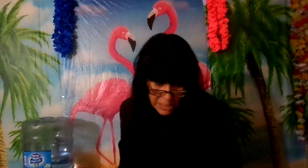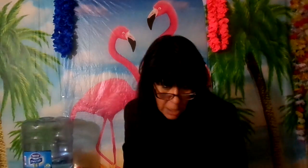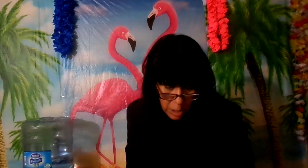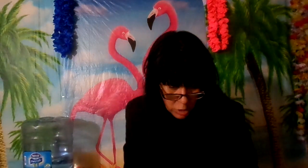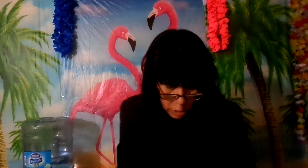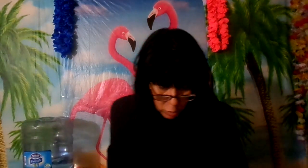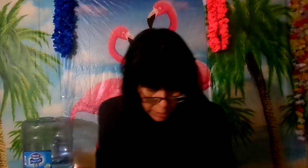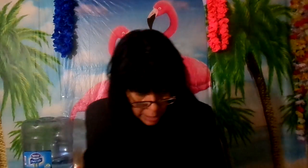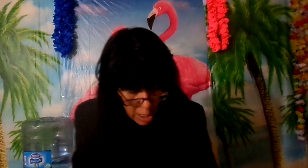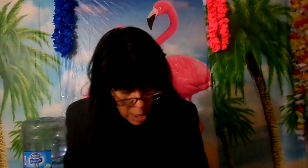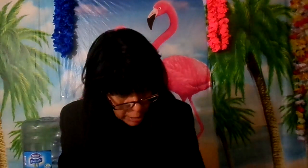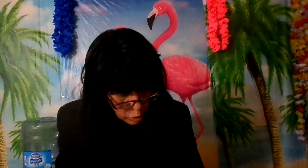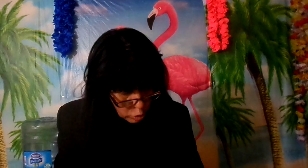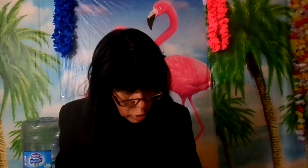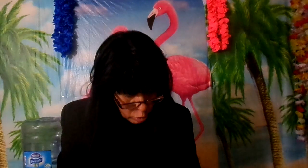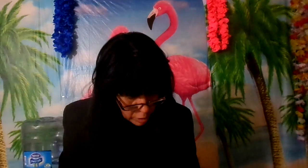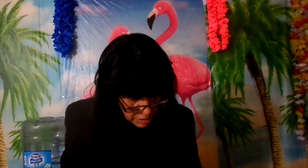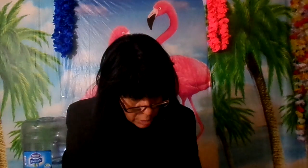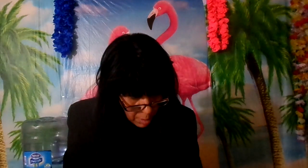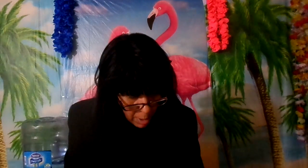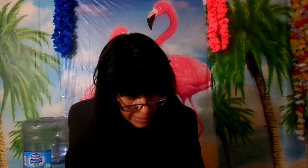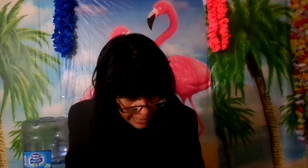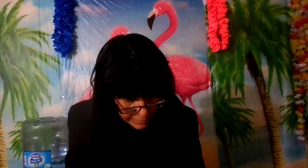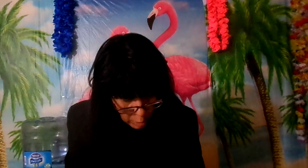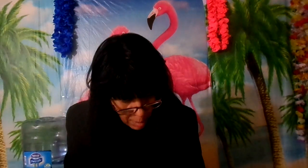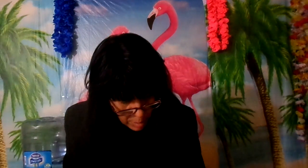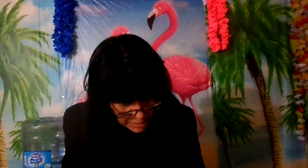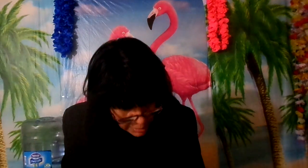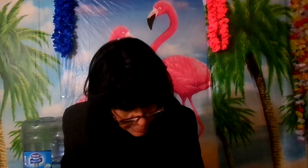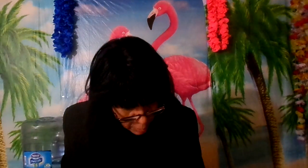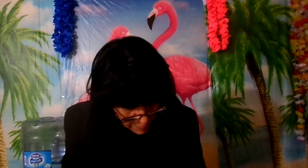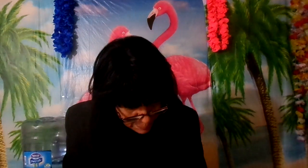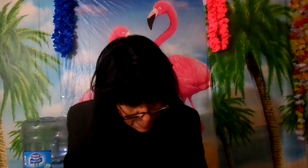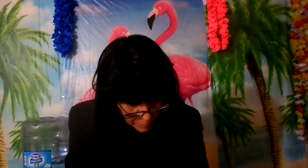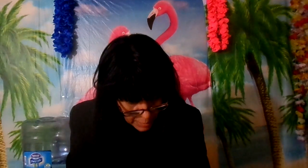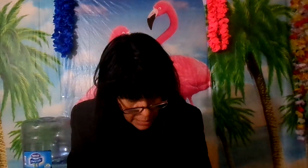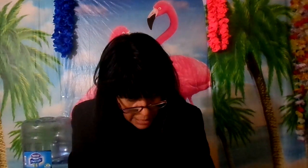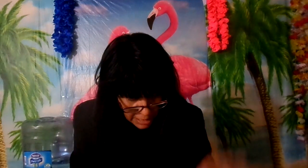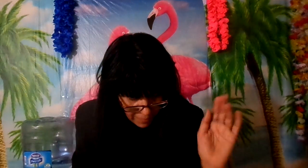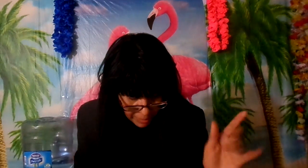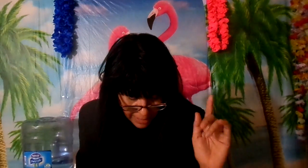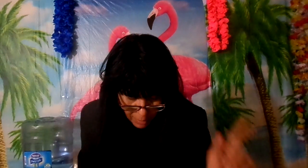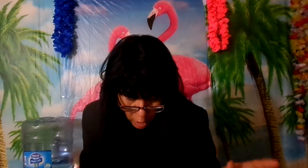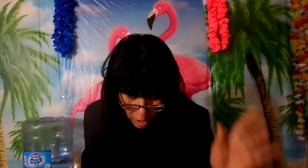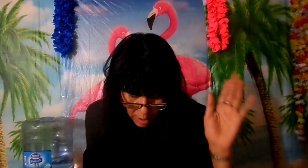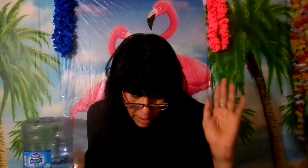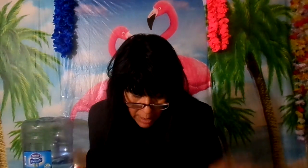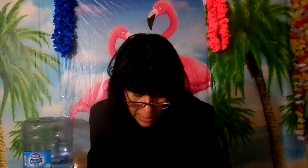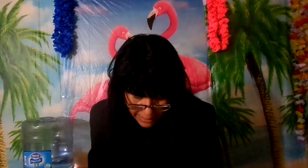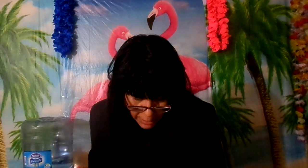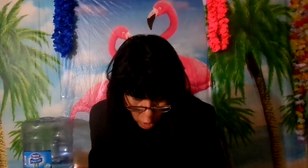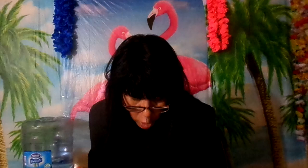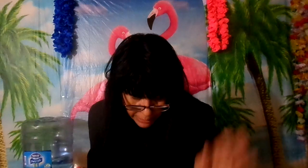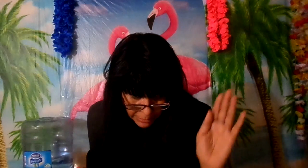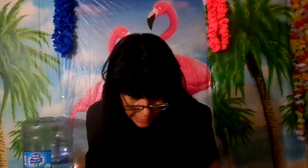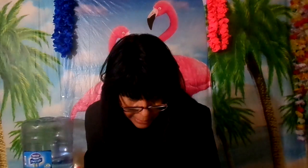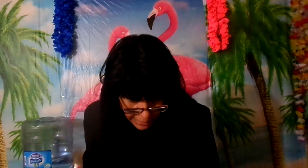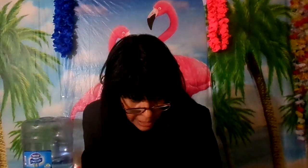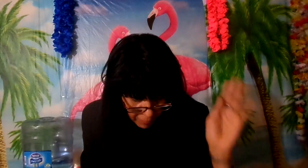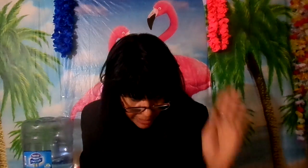cinco si tú te crees que yo te estoy diciendo vamos a leertelo vamos a decírtelo y le fue dado lo que le fue